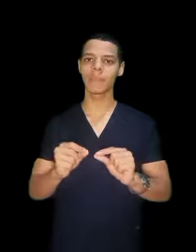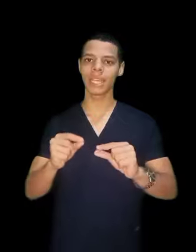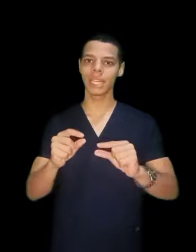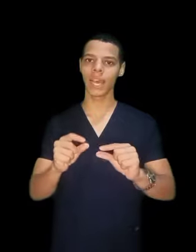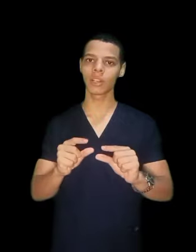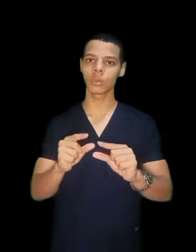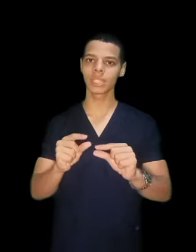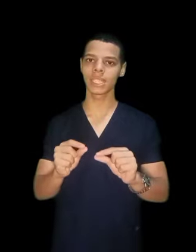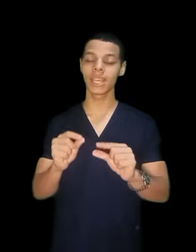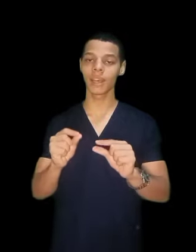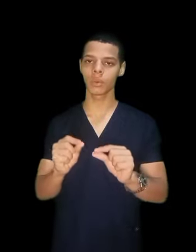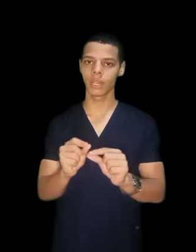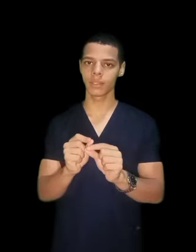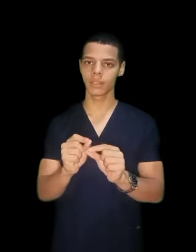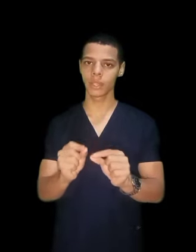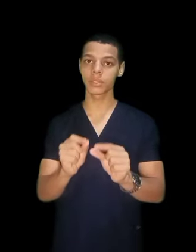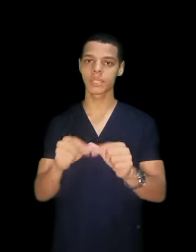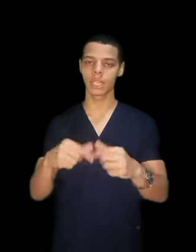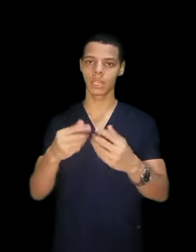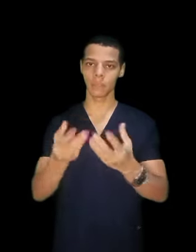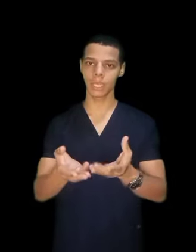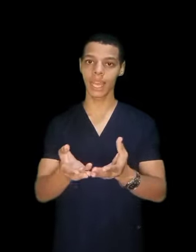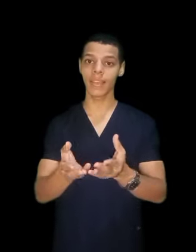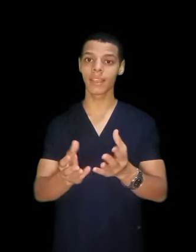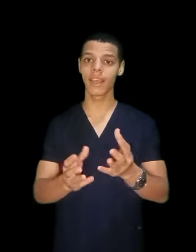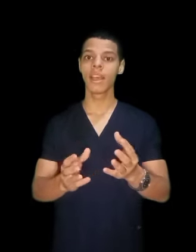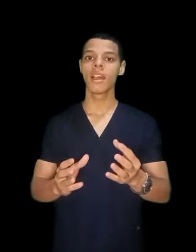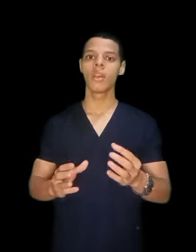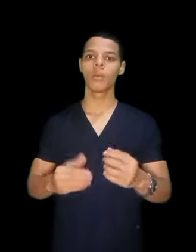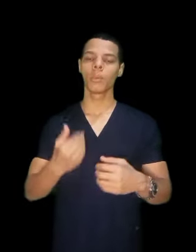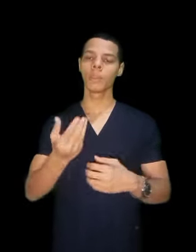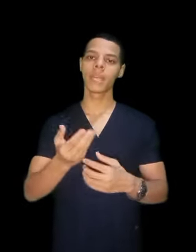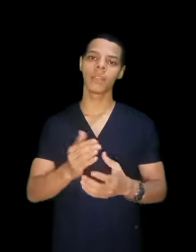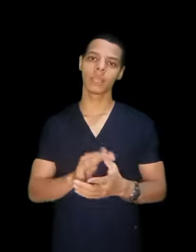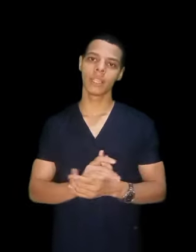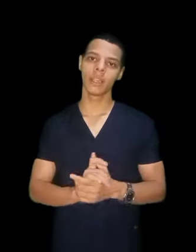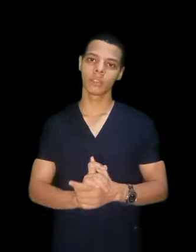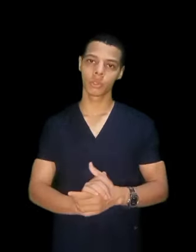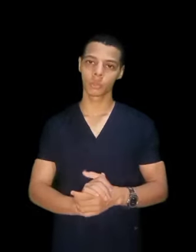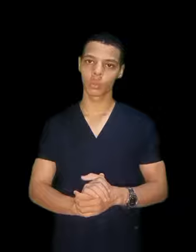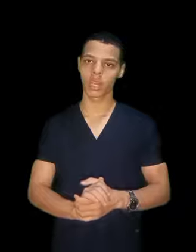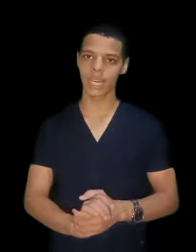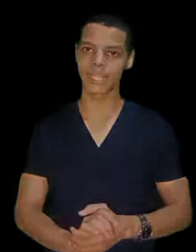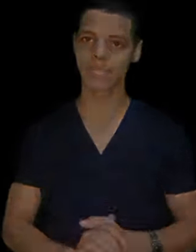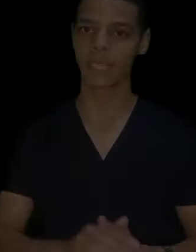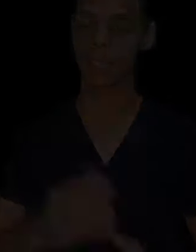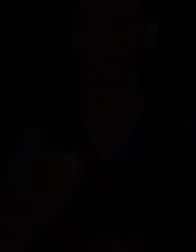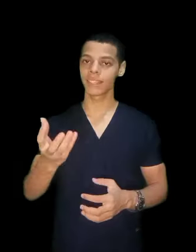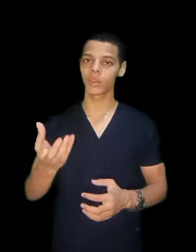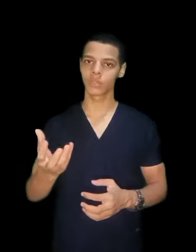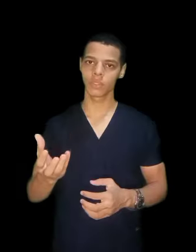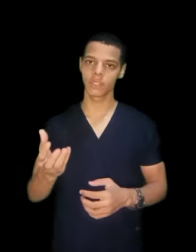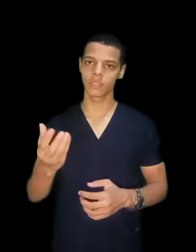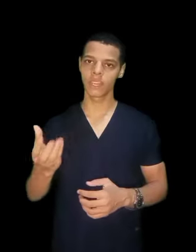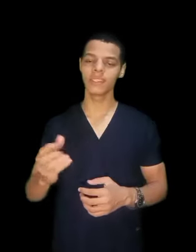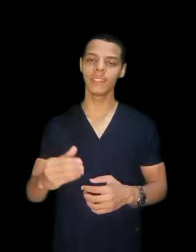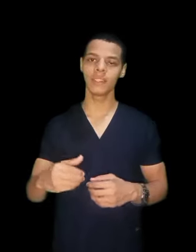يبدأ ينحط له السنة او الدرس بتاعك وبيبدأ يوديه الدكتور الاسنان ده كده وظيفة فني